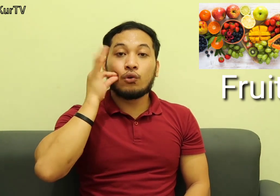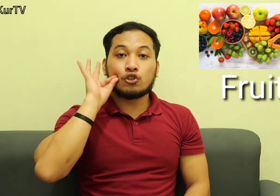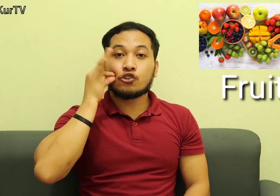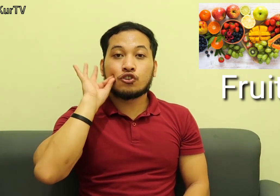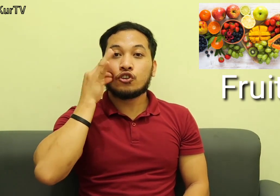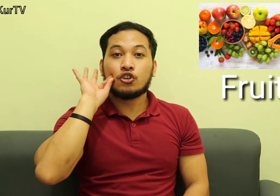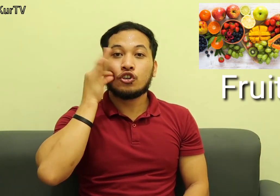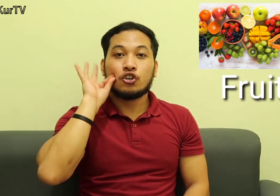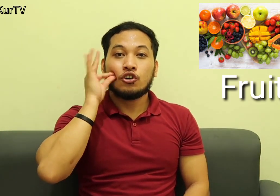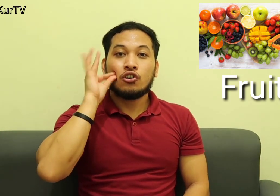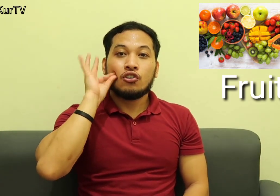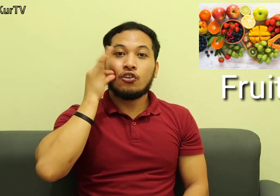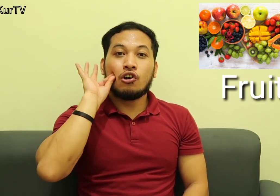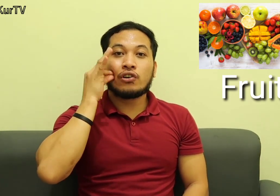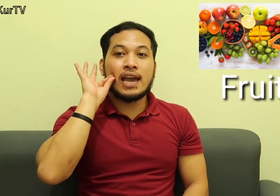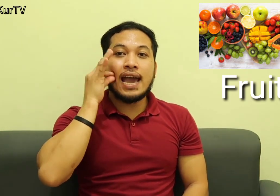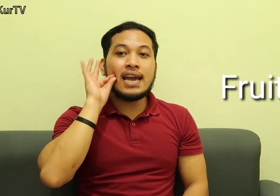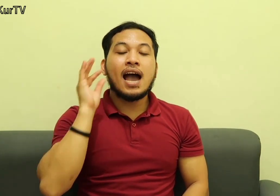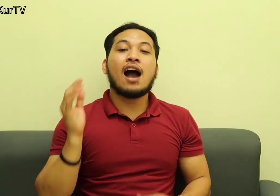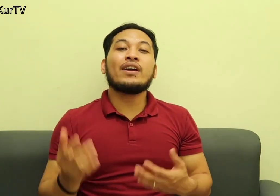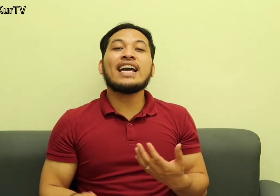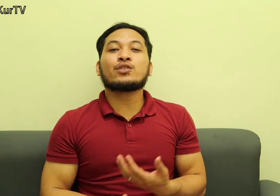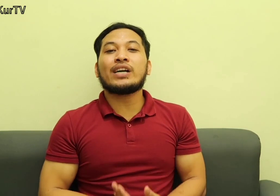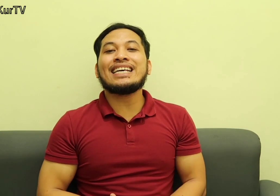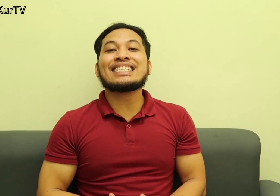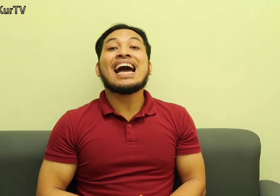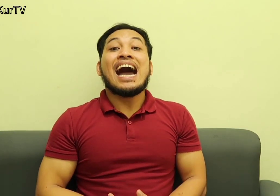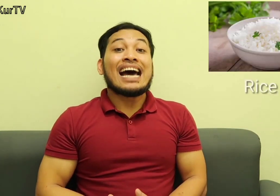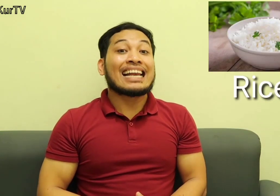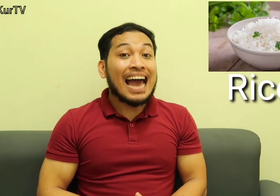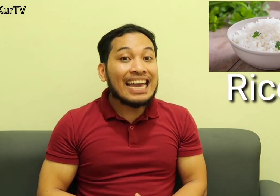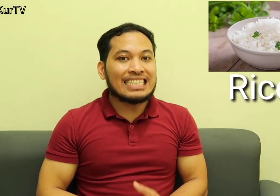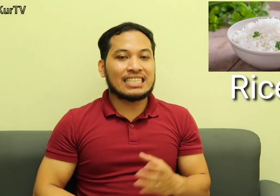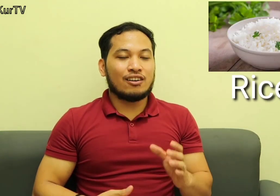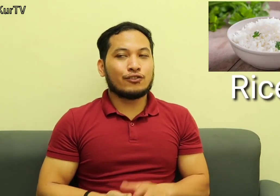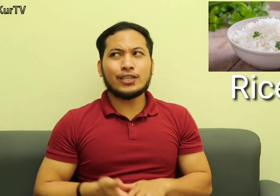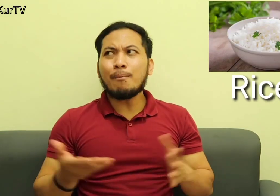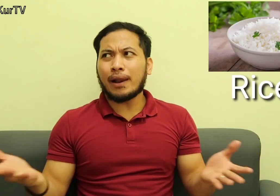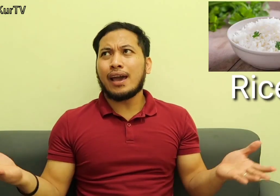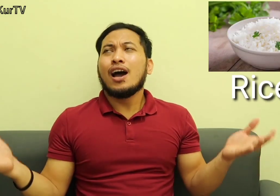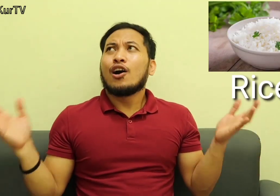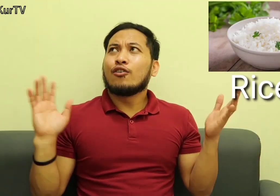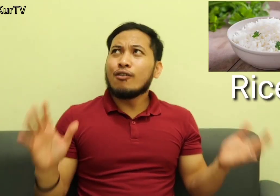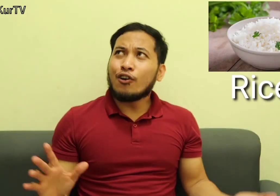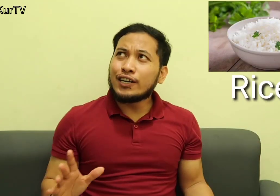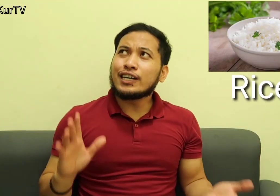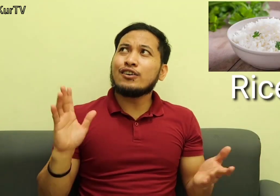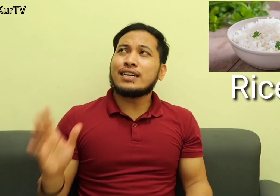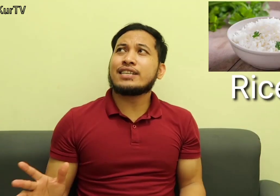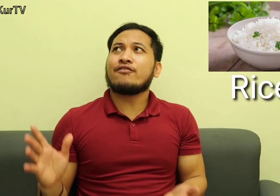Fruits Okay Our next word is Rice So, syempre Kung mo-order ko yun sa isang